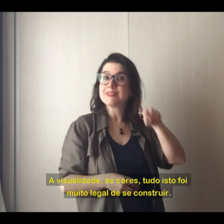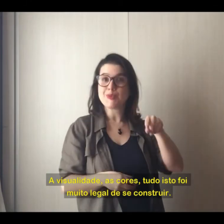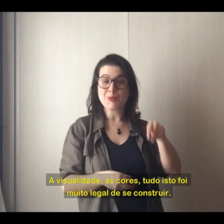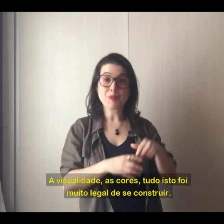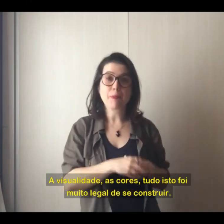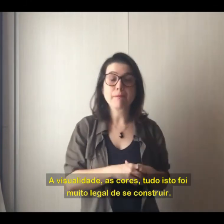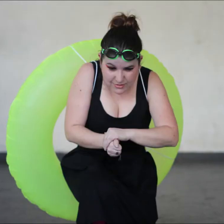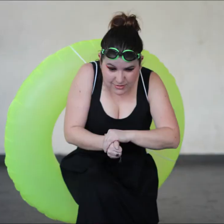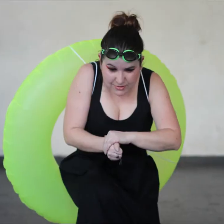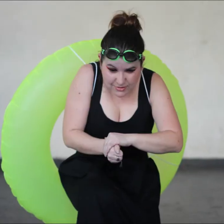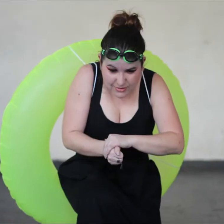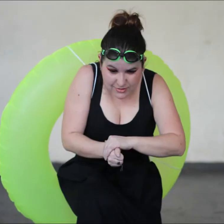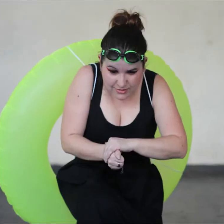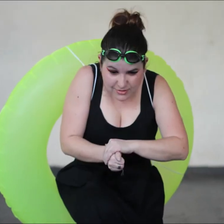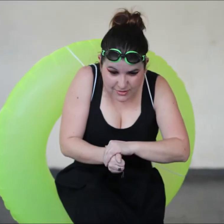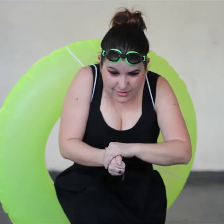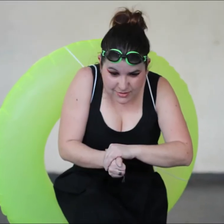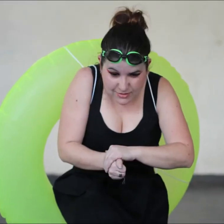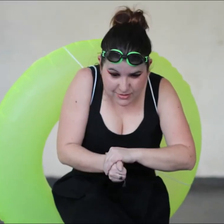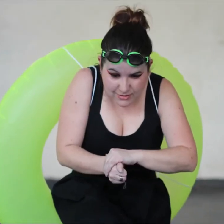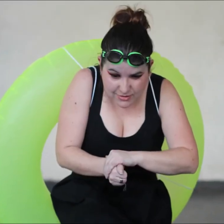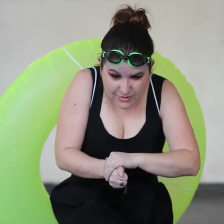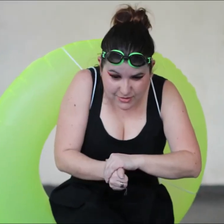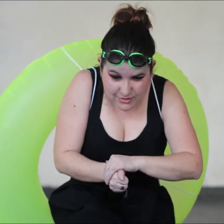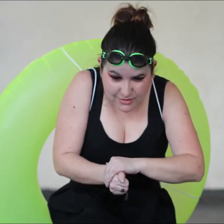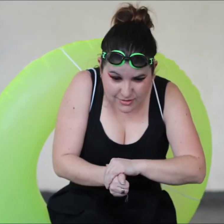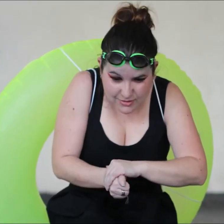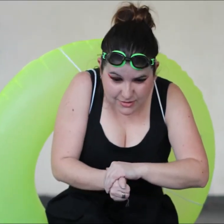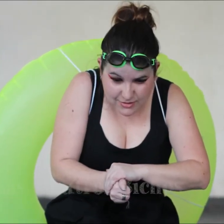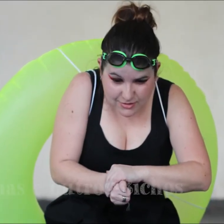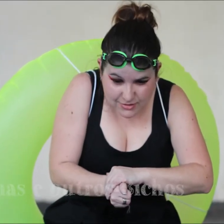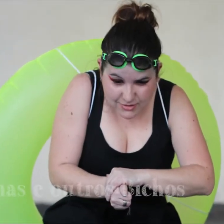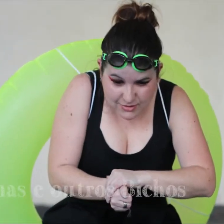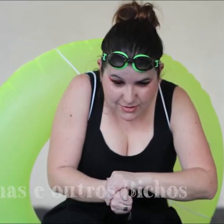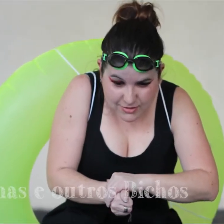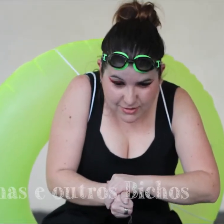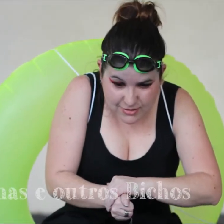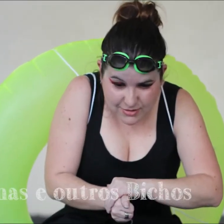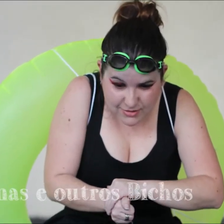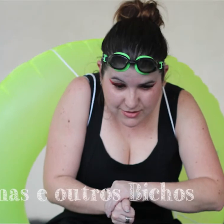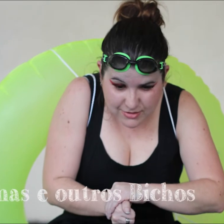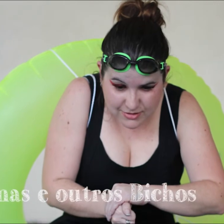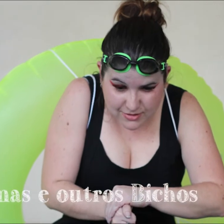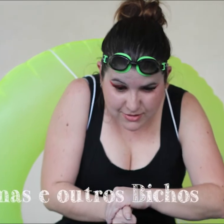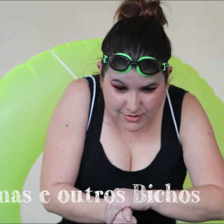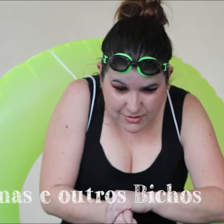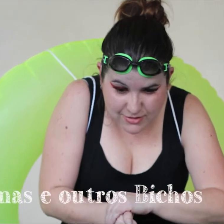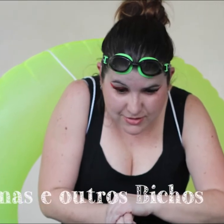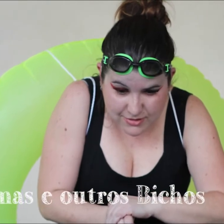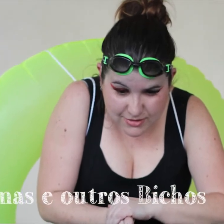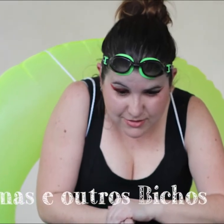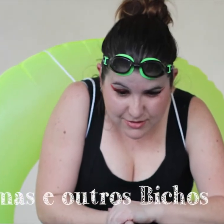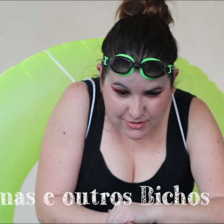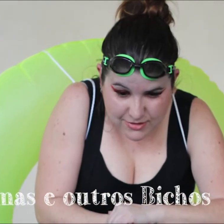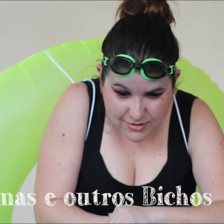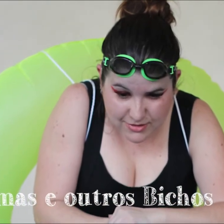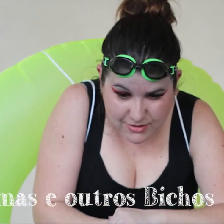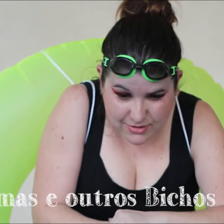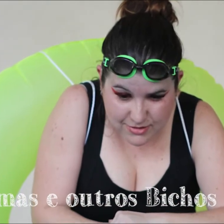construir. Em frente ao fundo bege está Marita. Ela usa um óculos de natação acima da testa, vestido